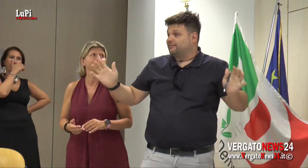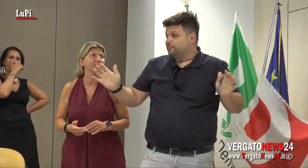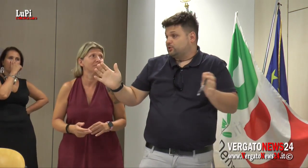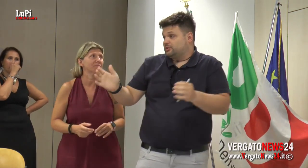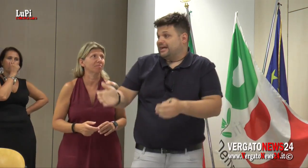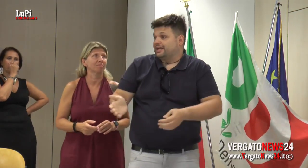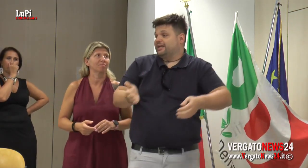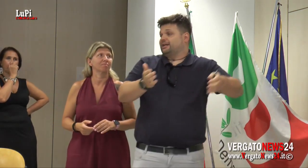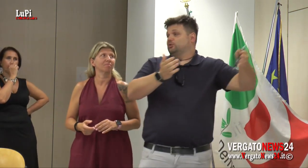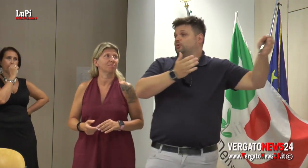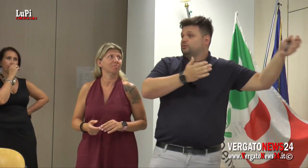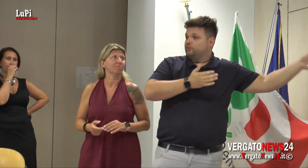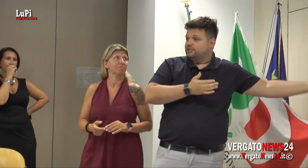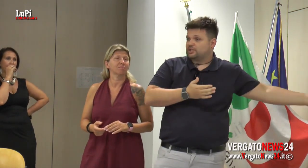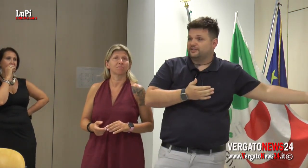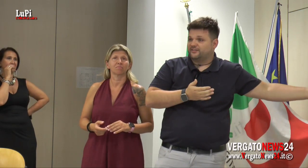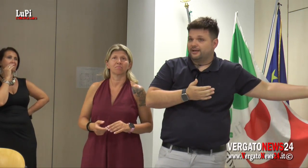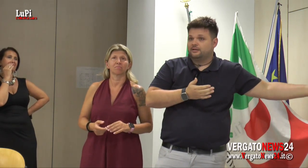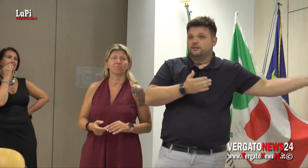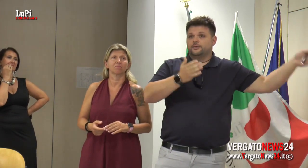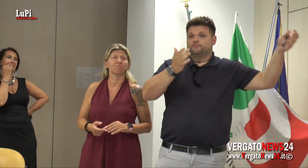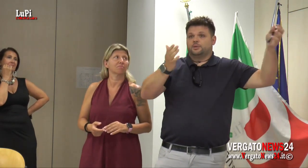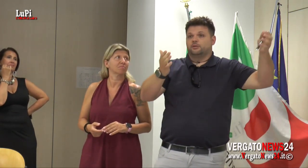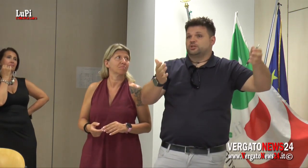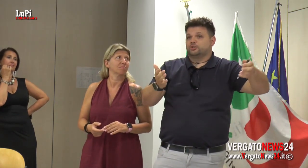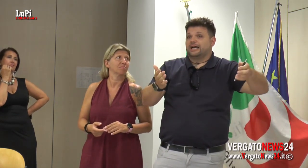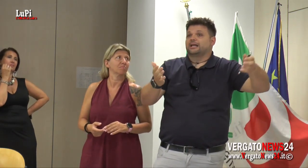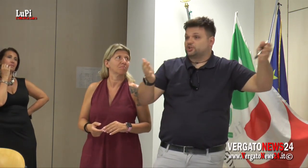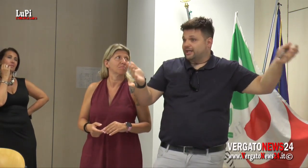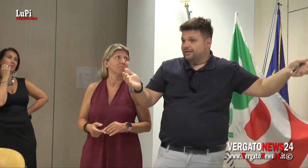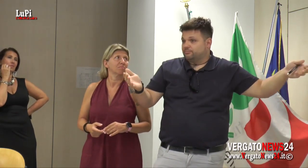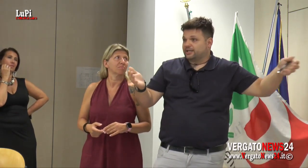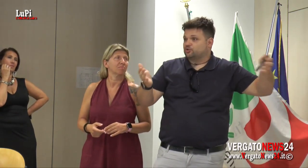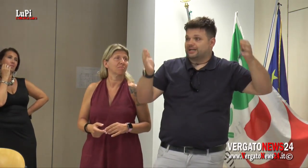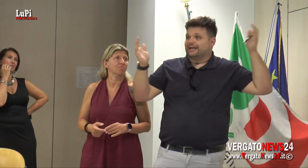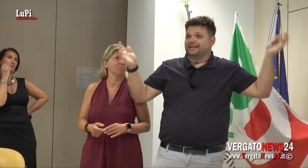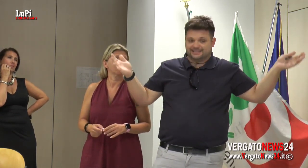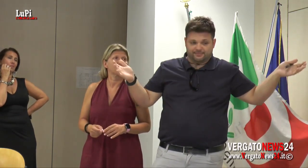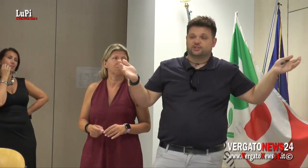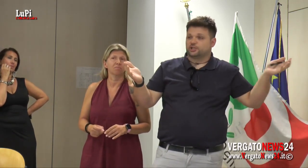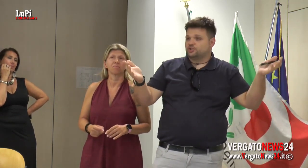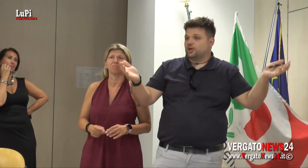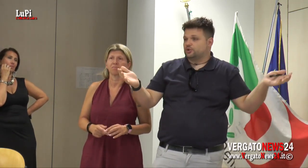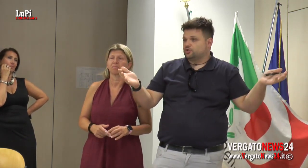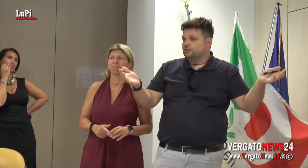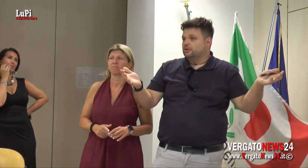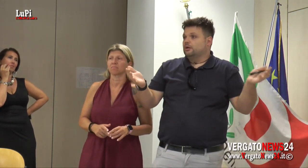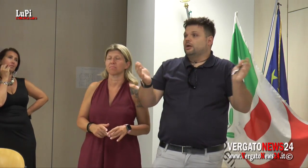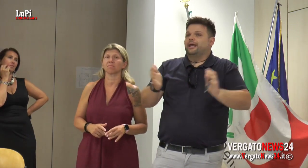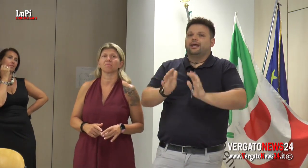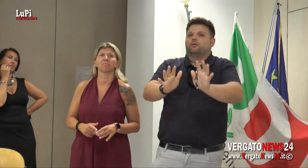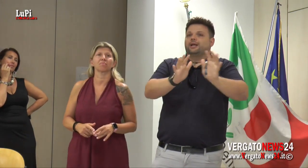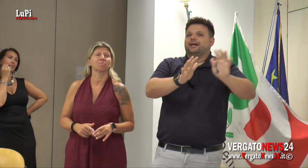non si trovava il personale. Erano 15 anni fa, il personale c'era, perché non c'era la carenza medici che c'è oggi